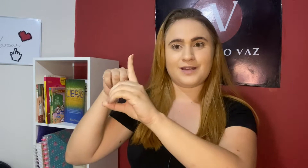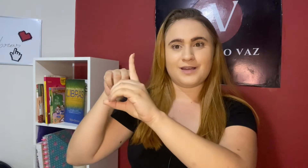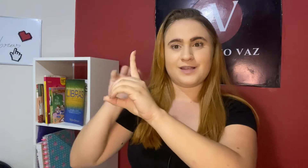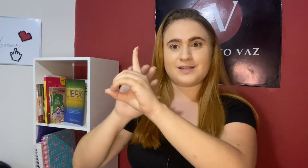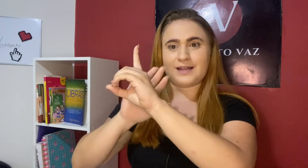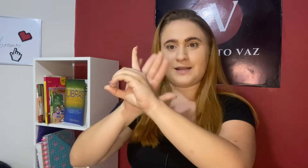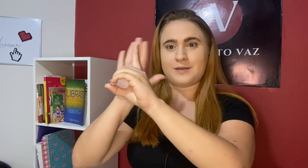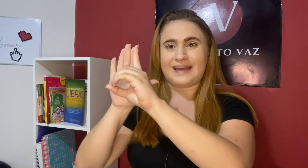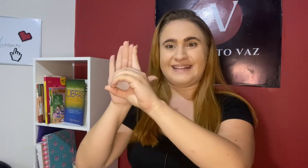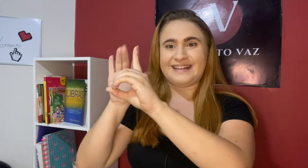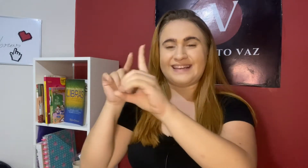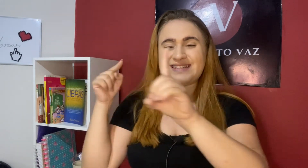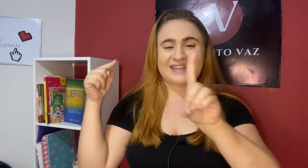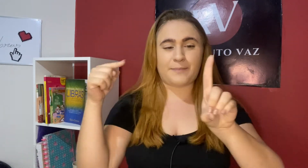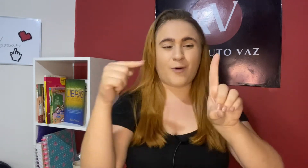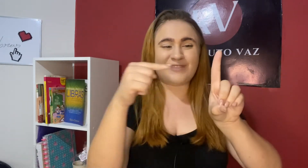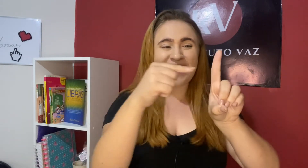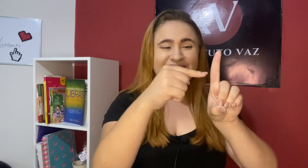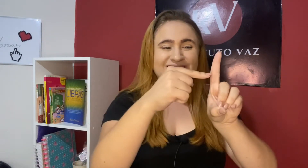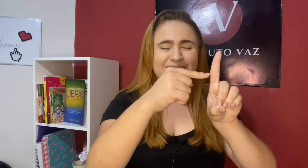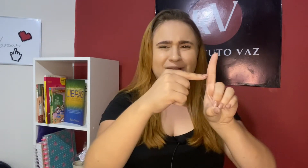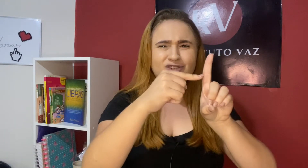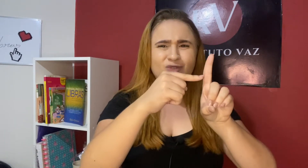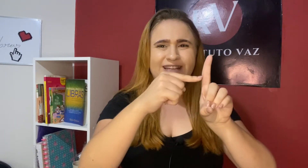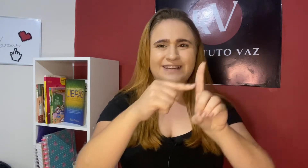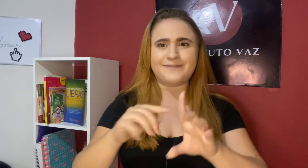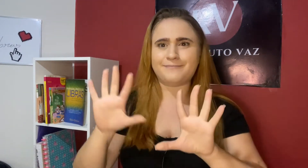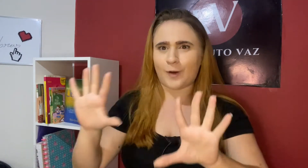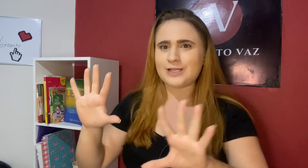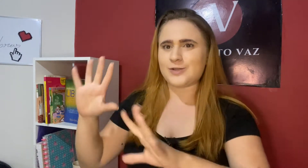Tem que terminar em D, você tem que apontar exatamente no D. Olha só.